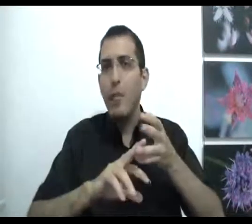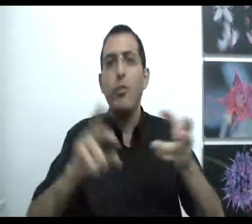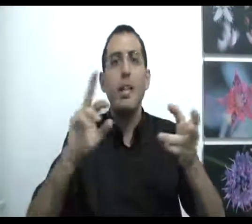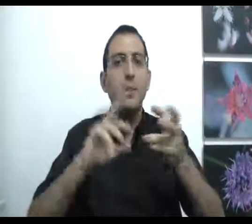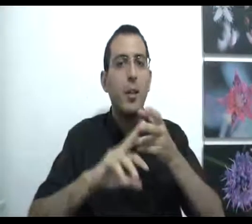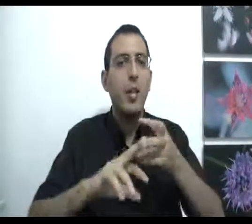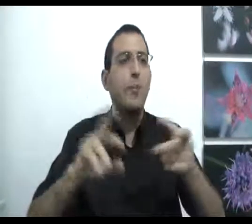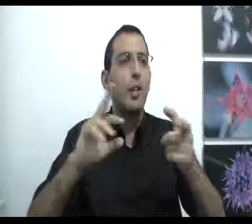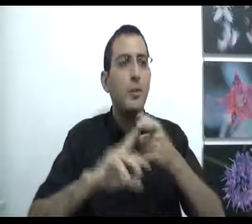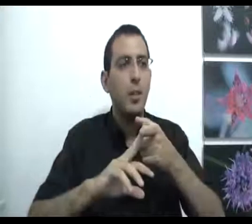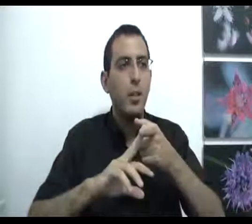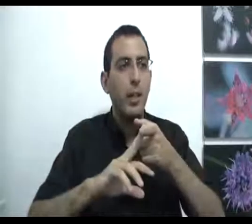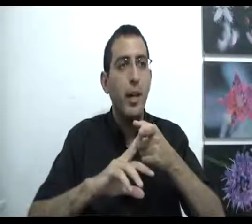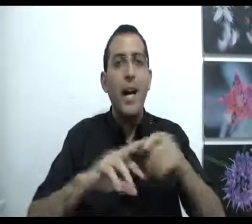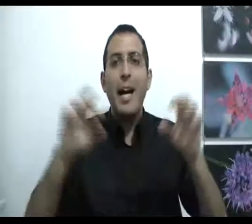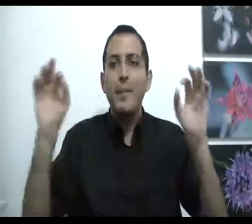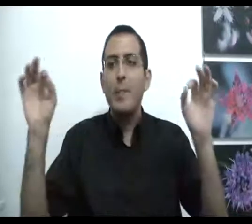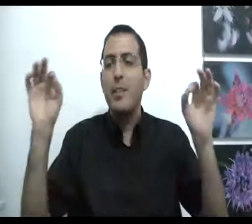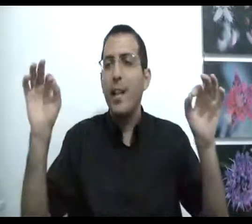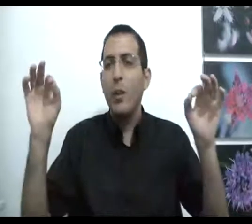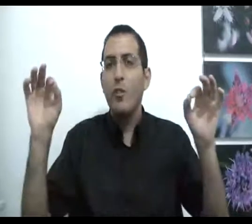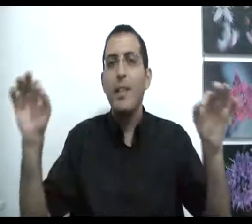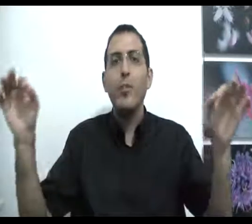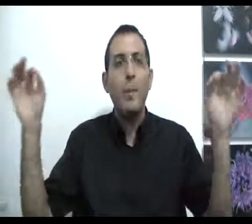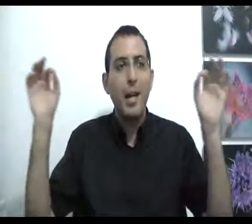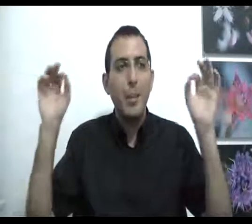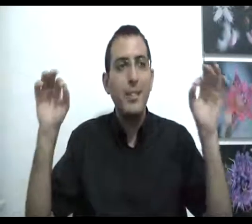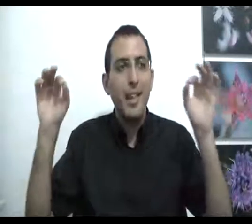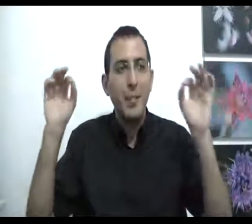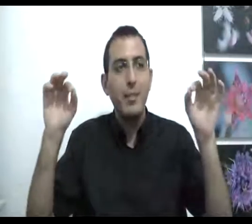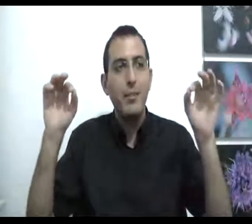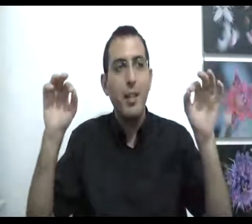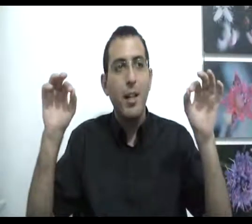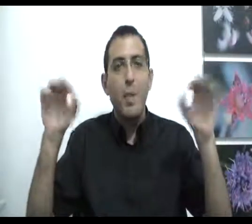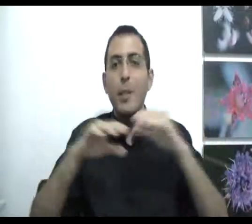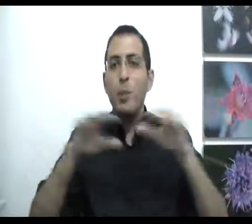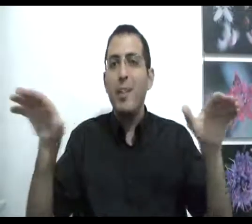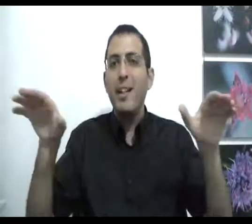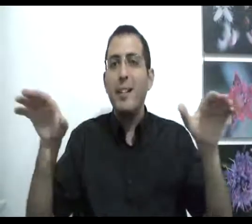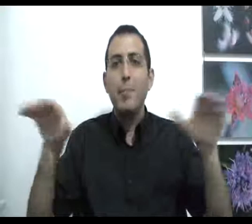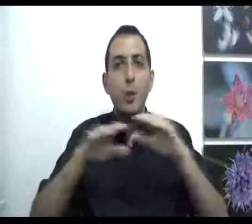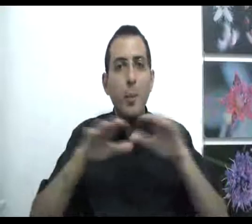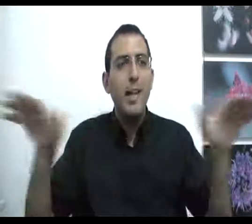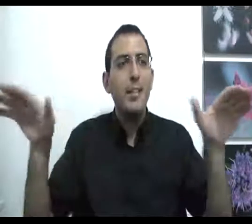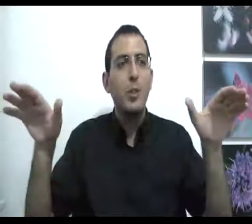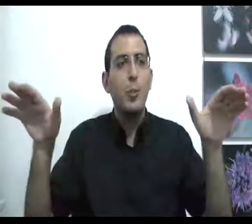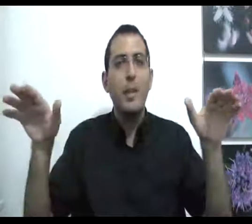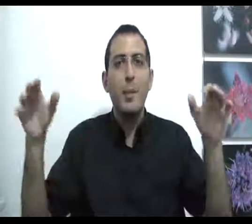לא משנה לי אם זה יגוני האם זה אמיתי כן או לא כך שעלה מחפש את האמת בלי שום אינטרס, בלי שום הנחת יסוד מוקדמת